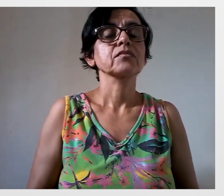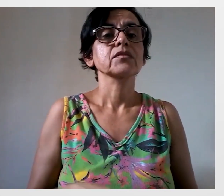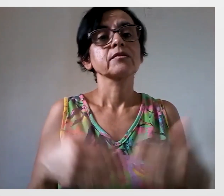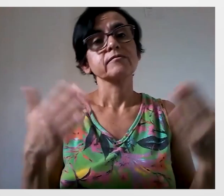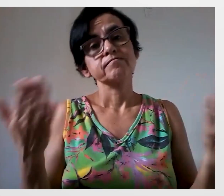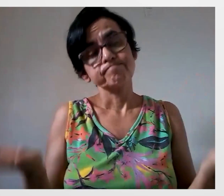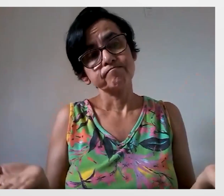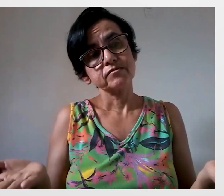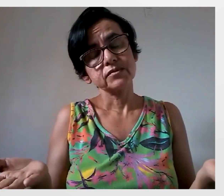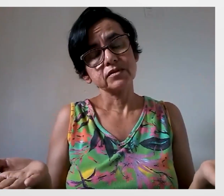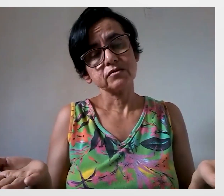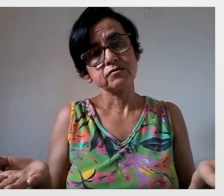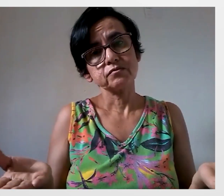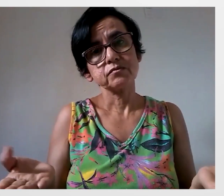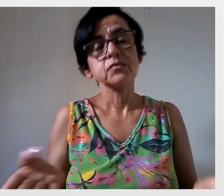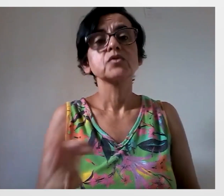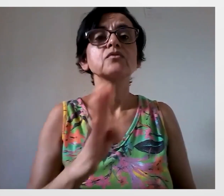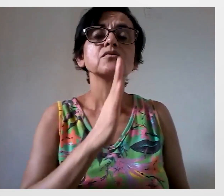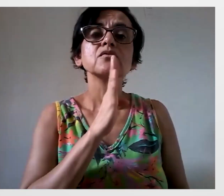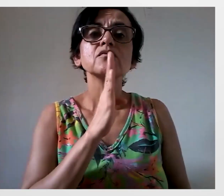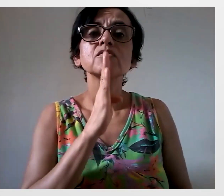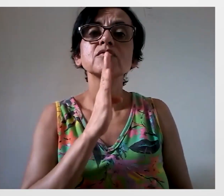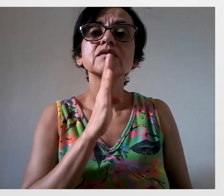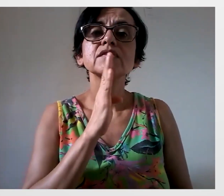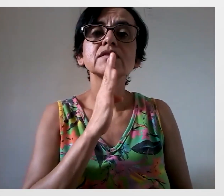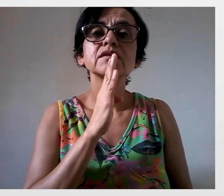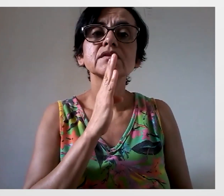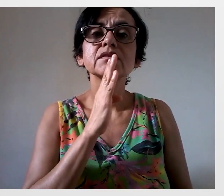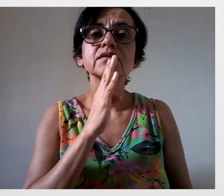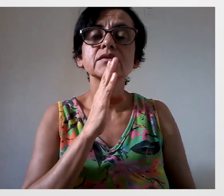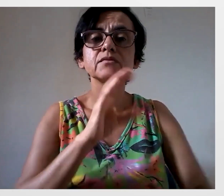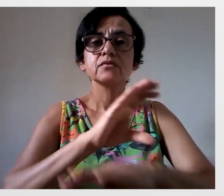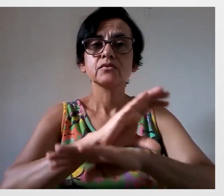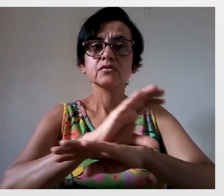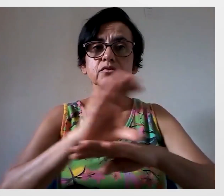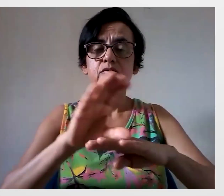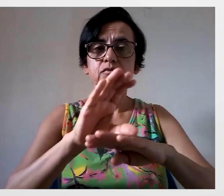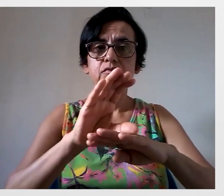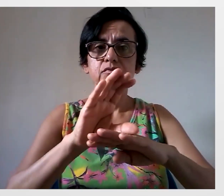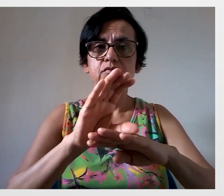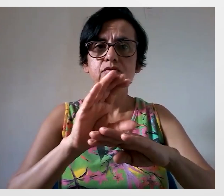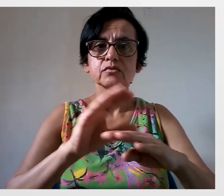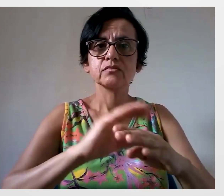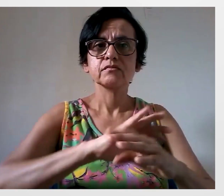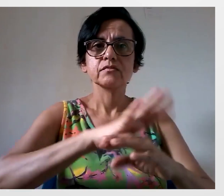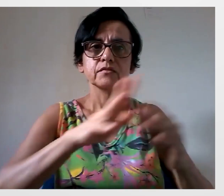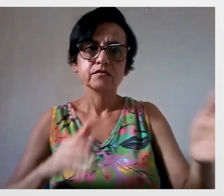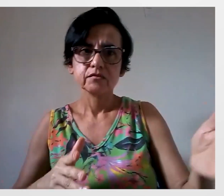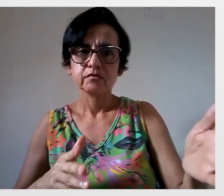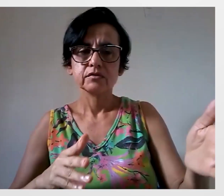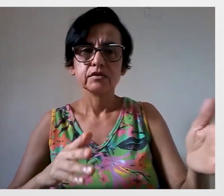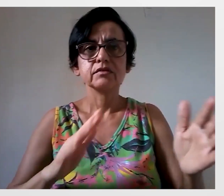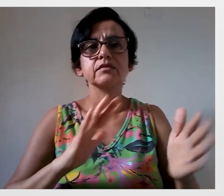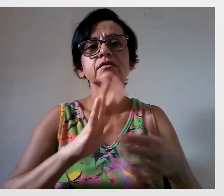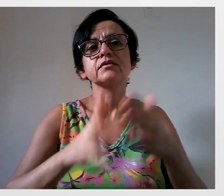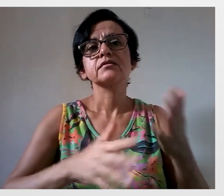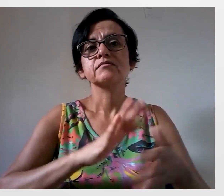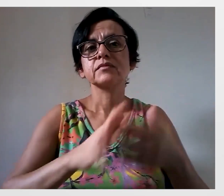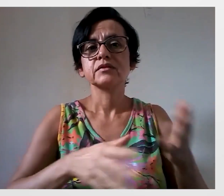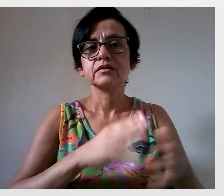afinal não me desenvolvi. Eu não consegui me tornar fluente usando eles. Porém, eu conheci o método